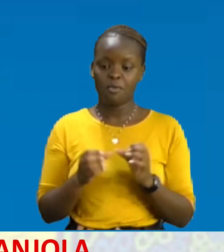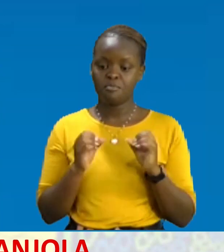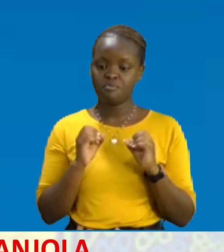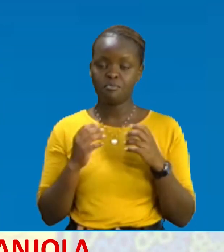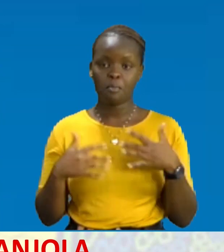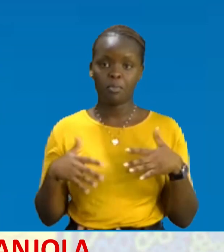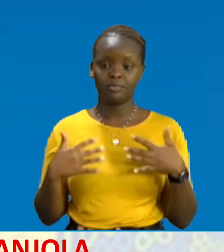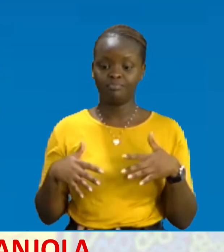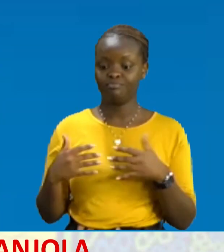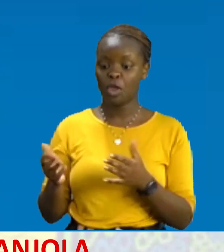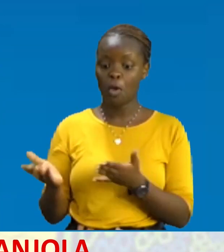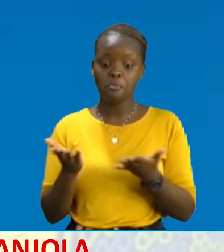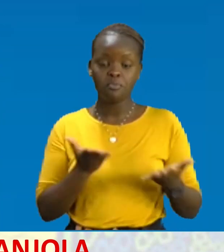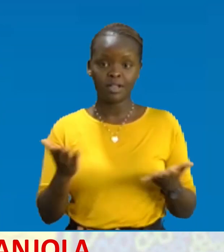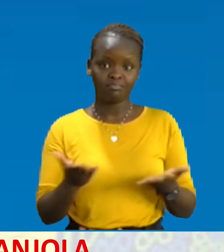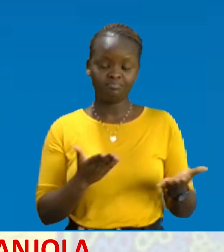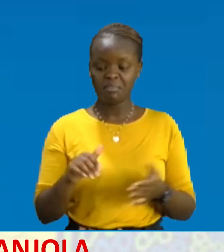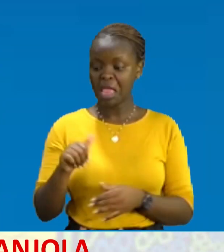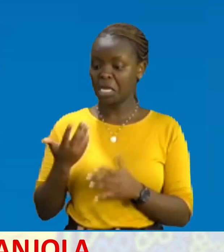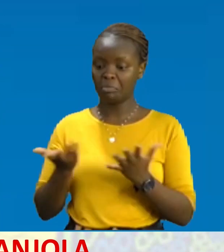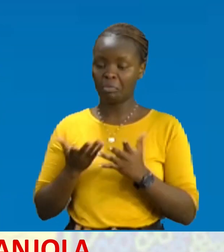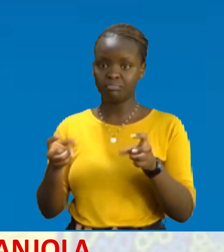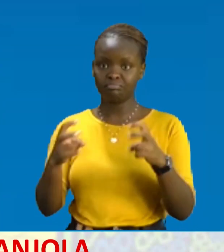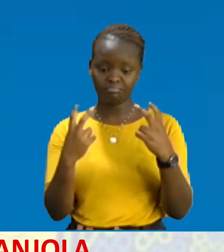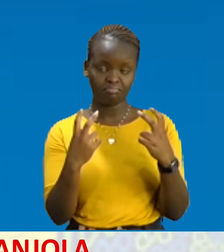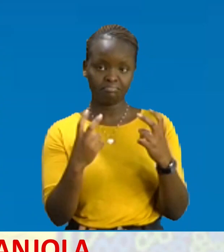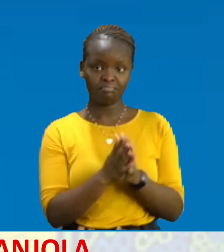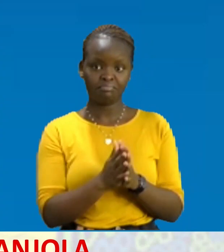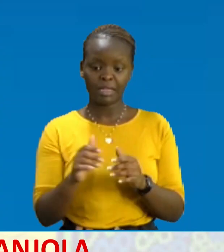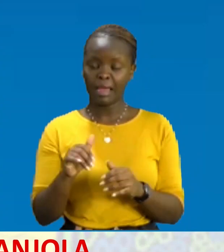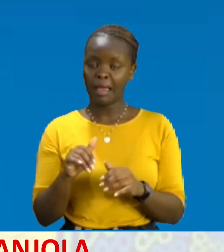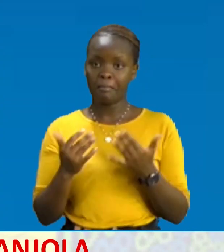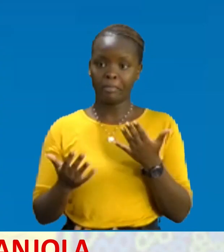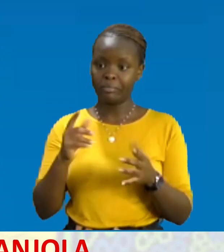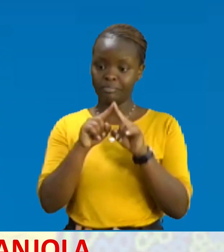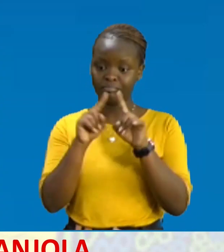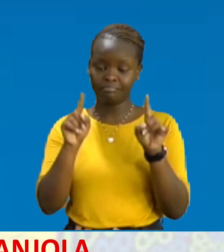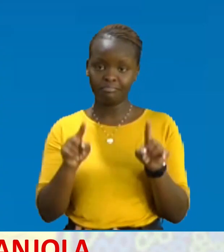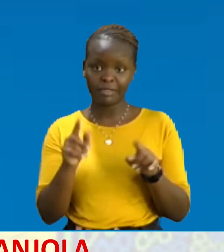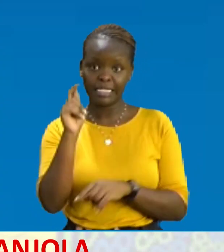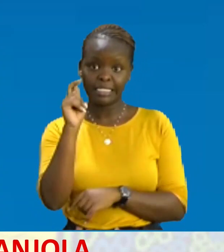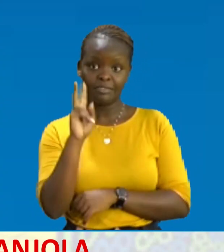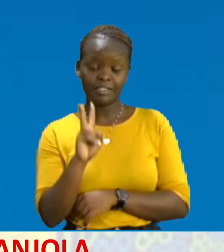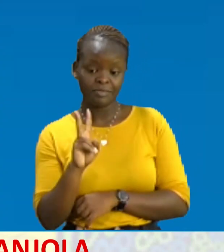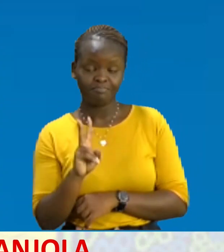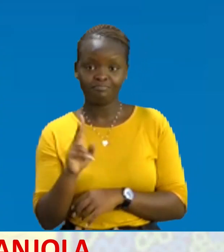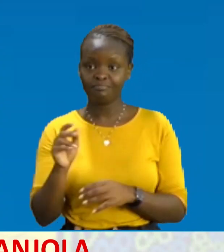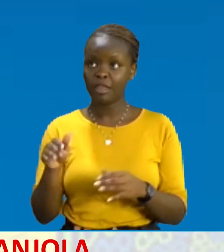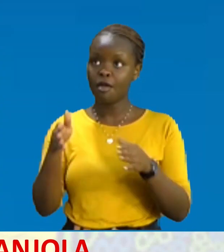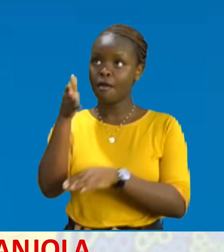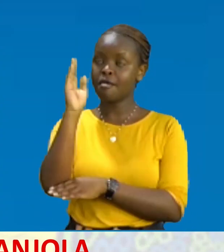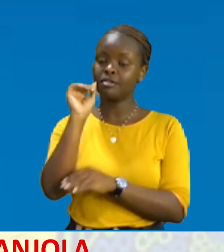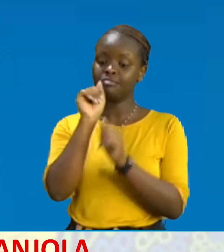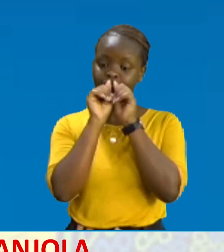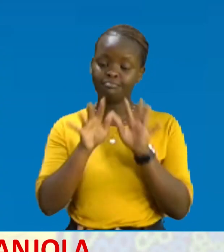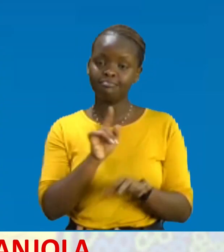sana kupezi mtazamaji popote Unapo tutazama kama unatutazama kupitia runinga yako ya televisheni pale nyumbani Mungu wa kubareki